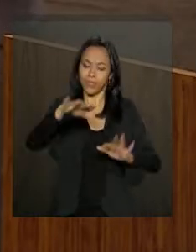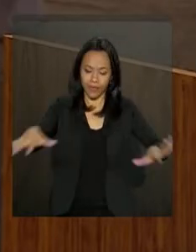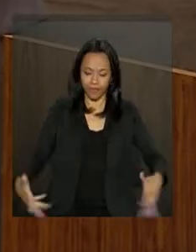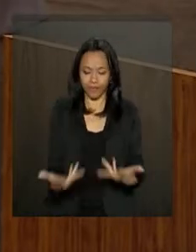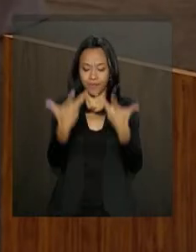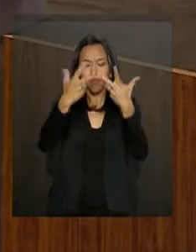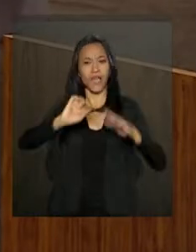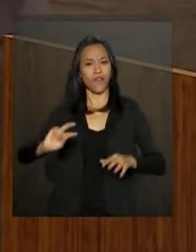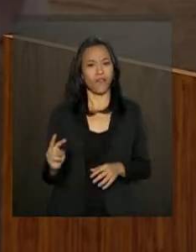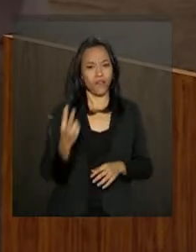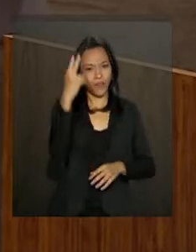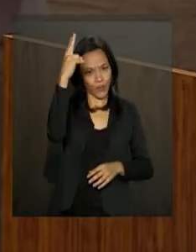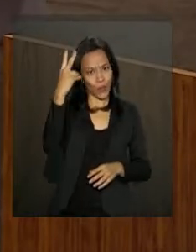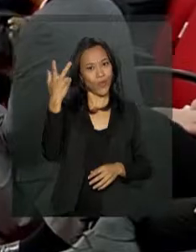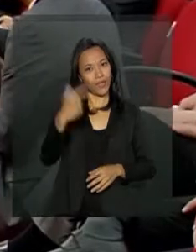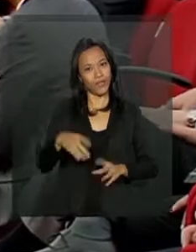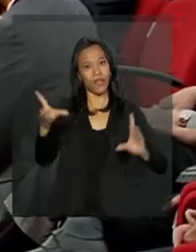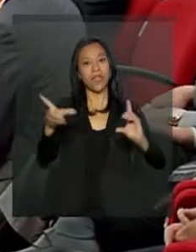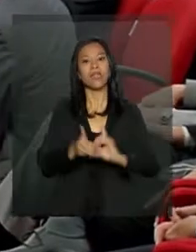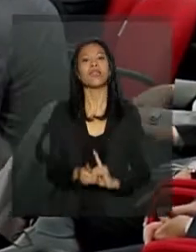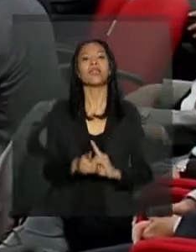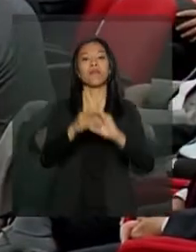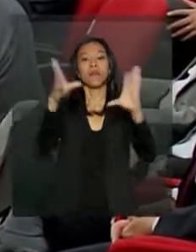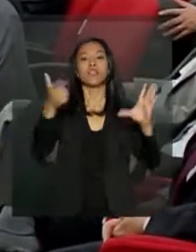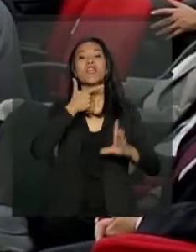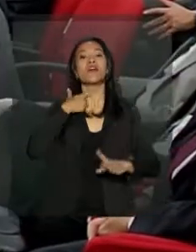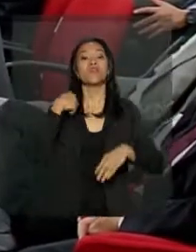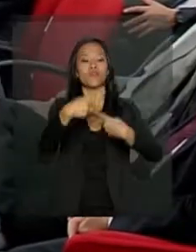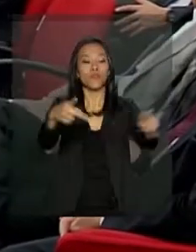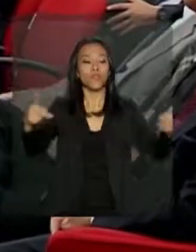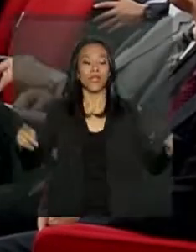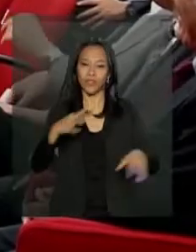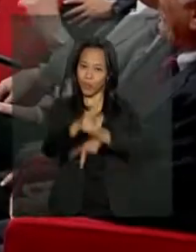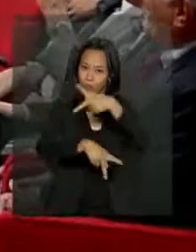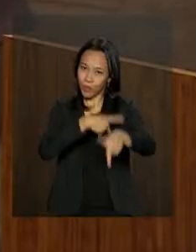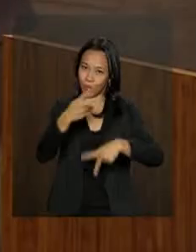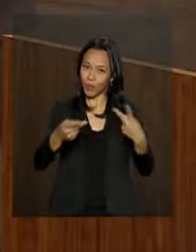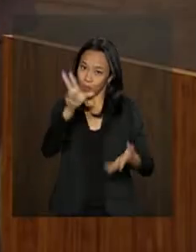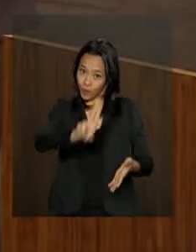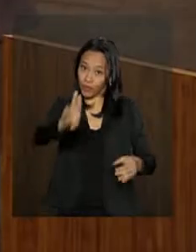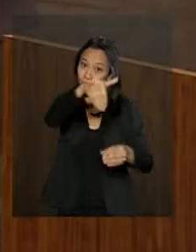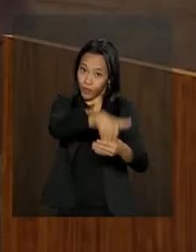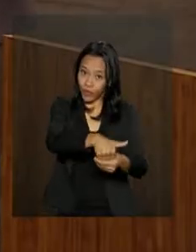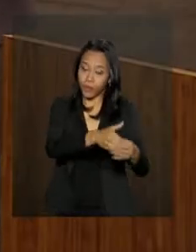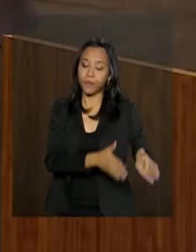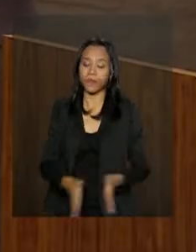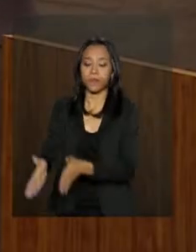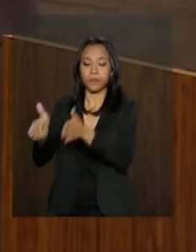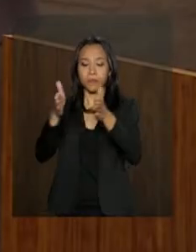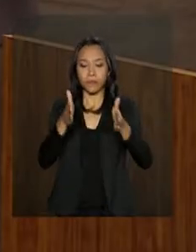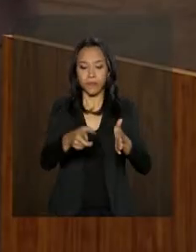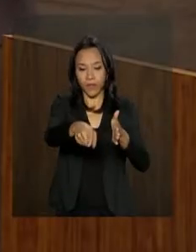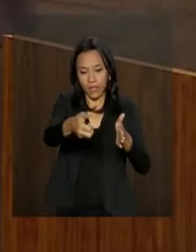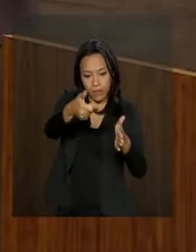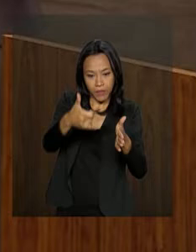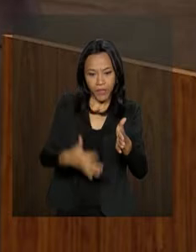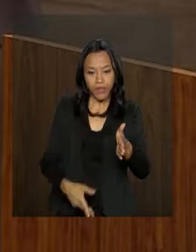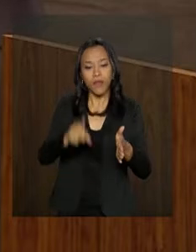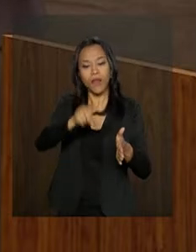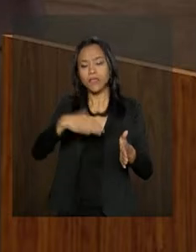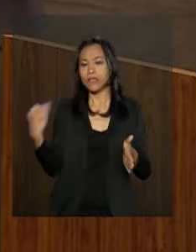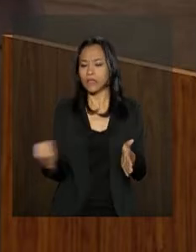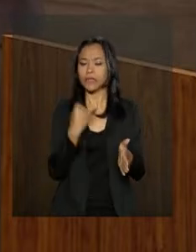celebra a vitória do princípio democrático e a vontade popular por meio do voto. É um momento de particular